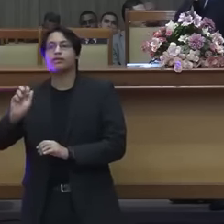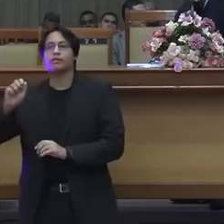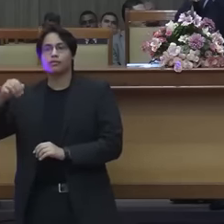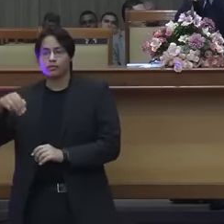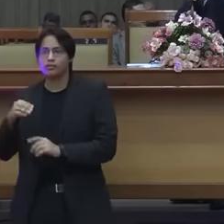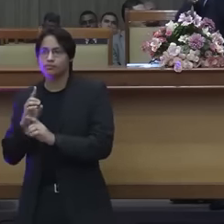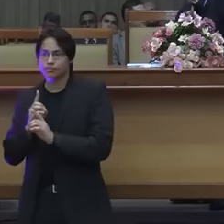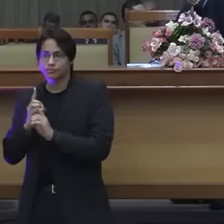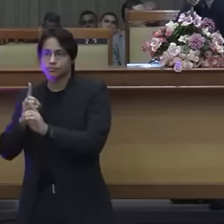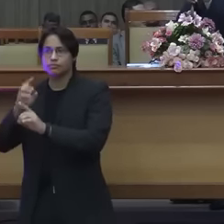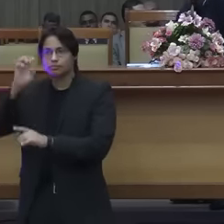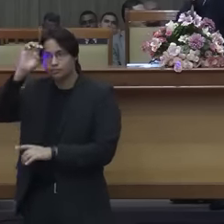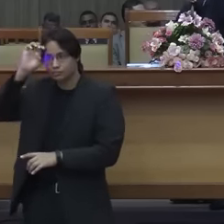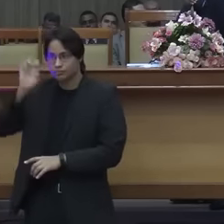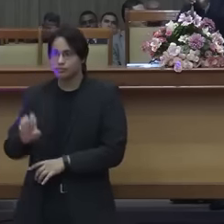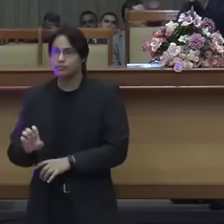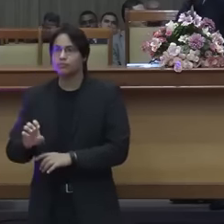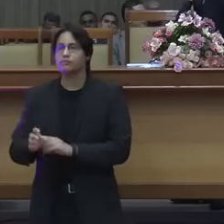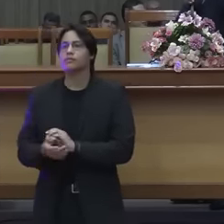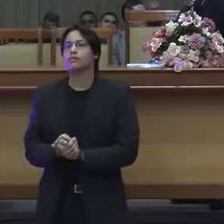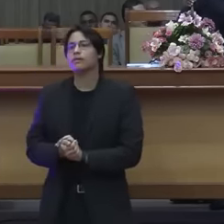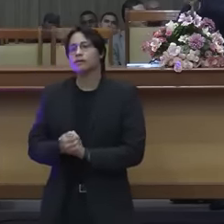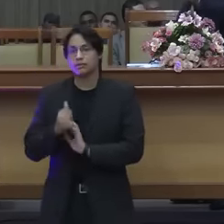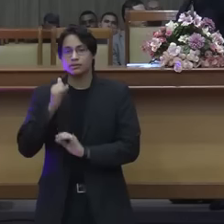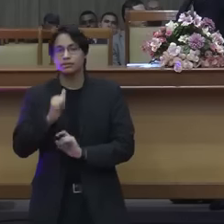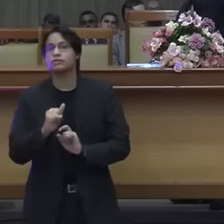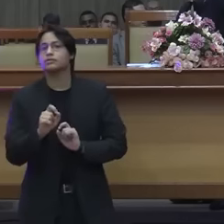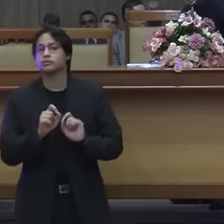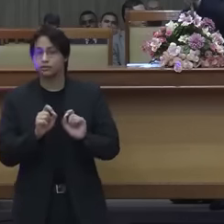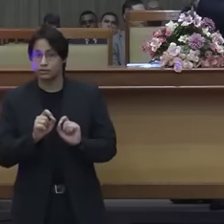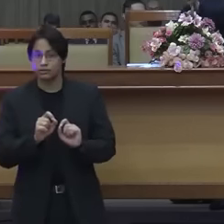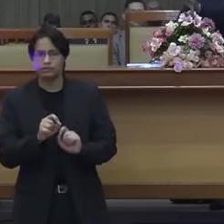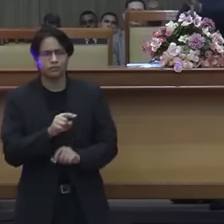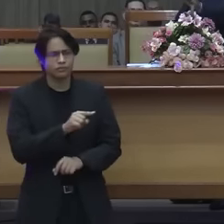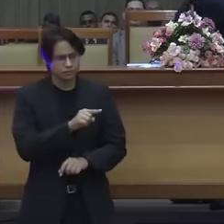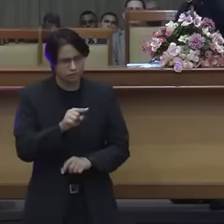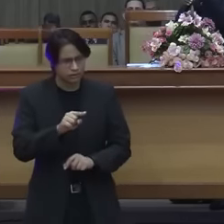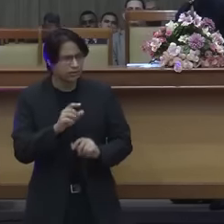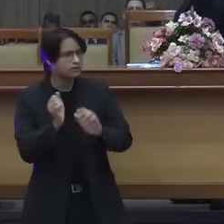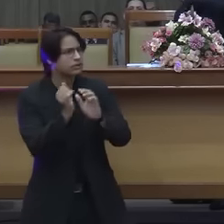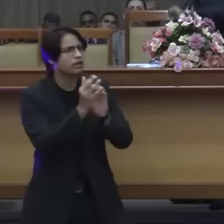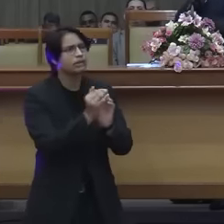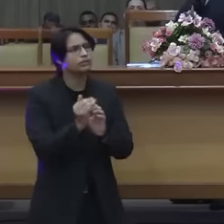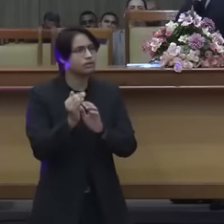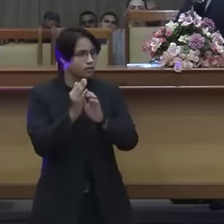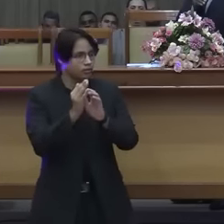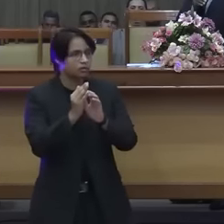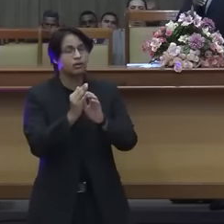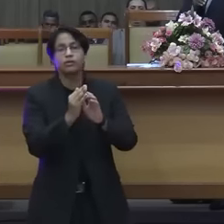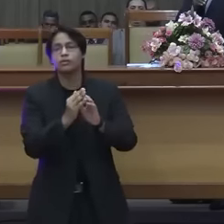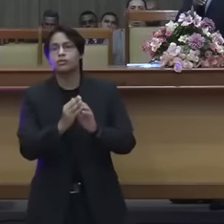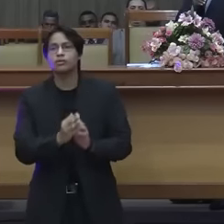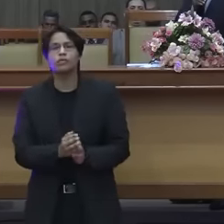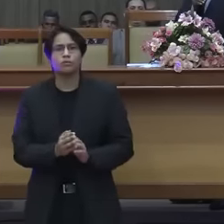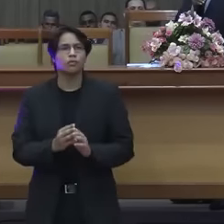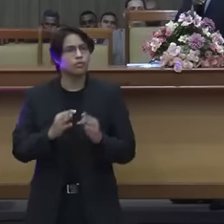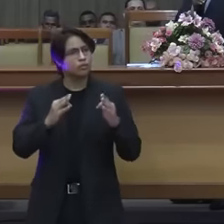diz assim, vocês estão adorando o templo mais do que a Cristo.